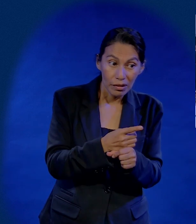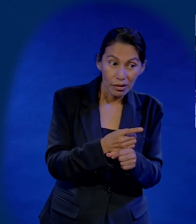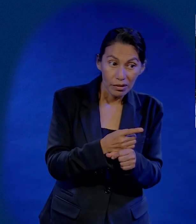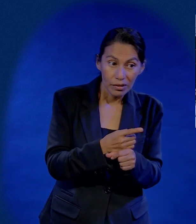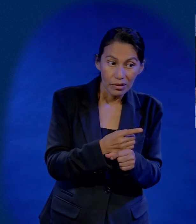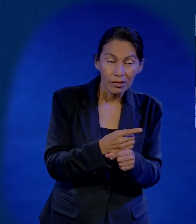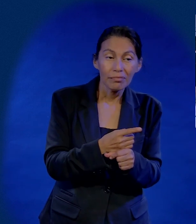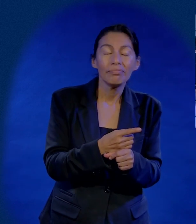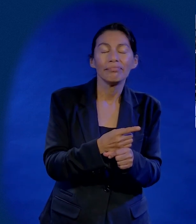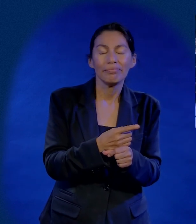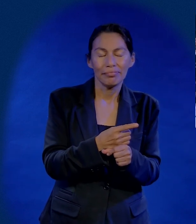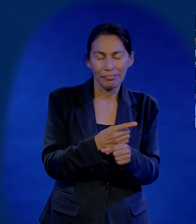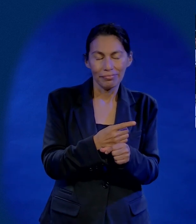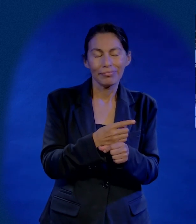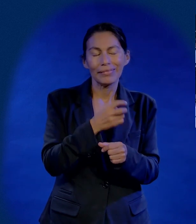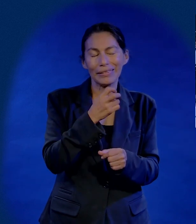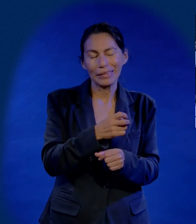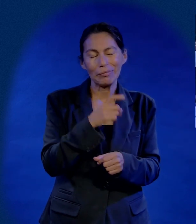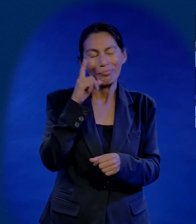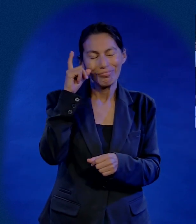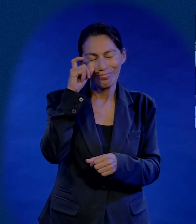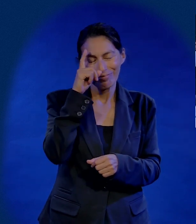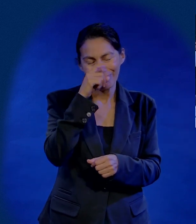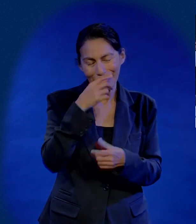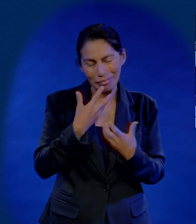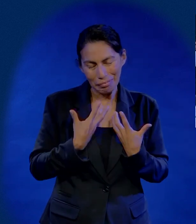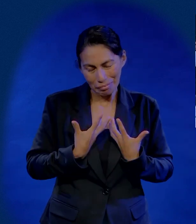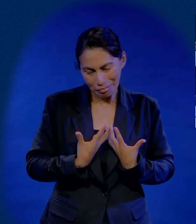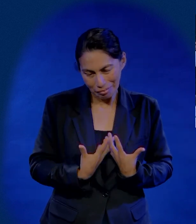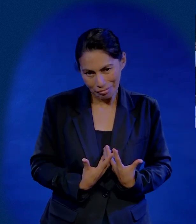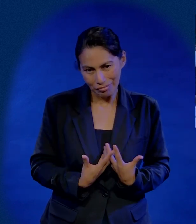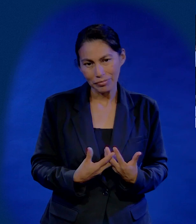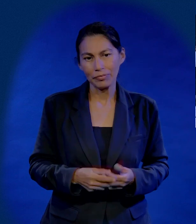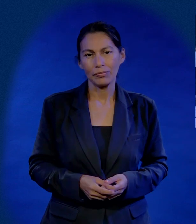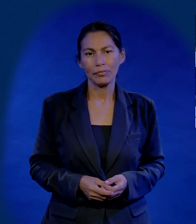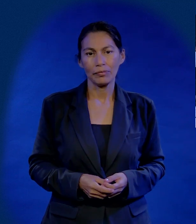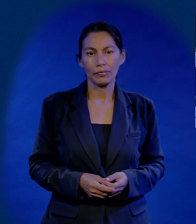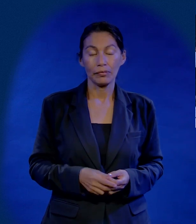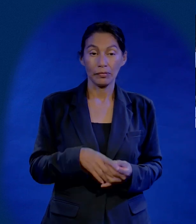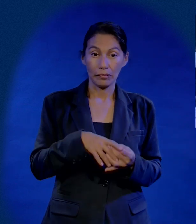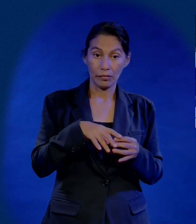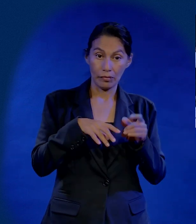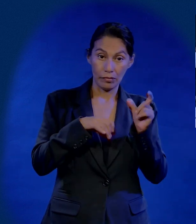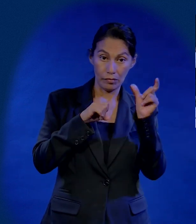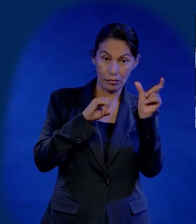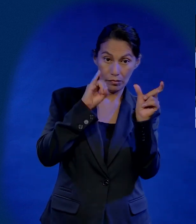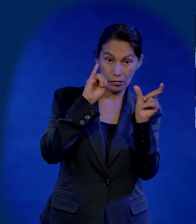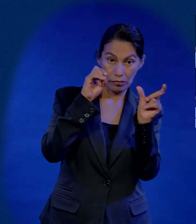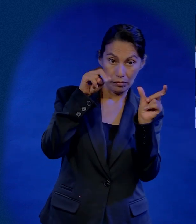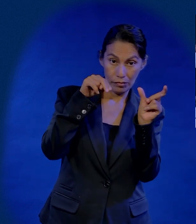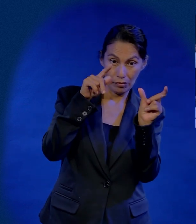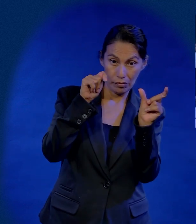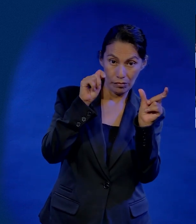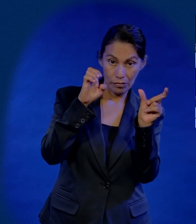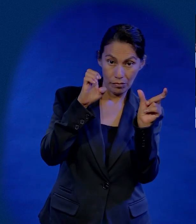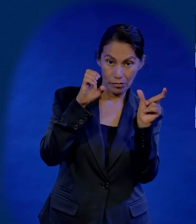Incluso para guardar privilegios. Siempre será una vida desgastante. La